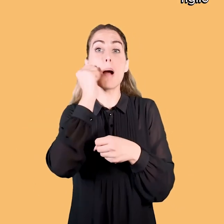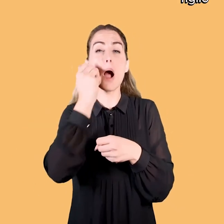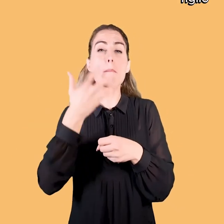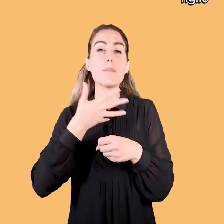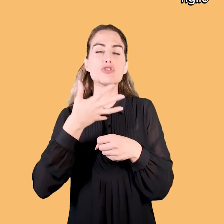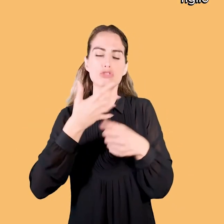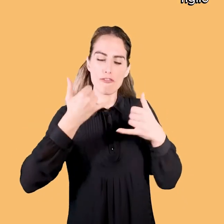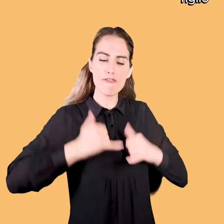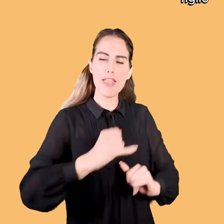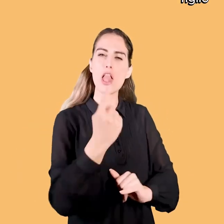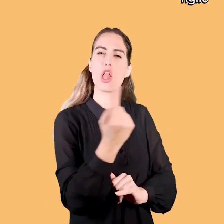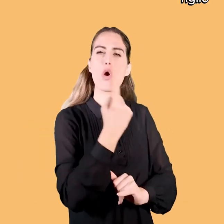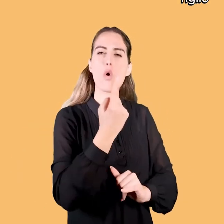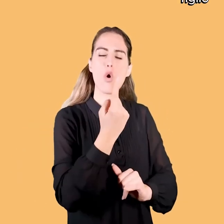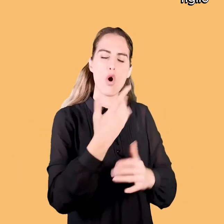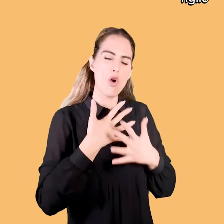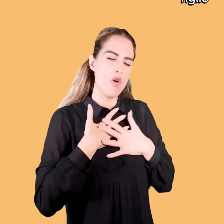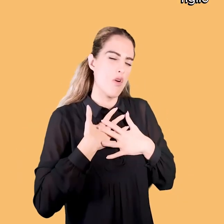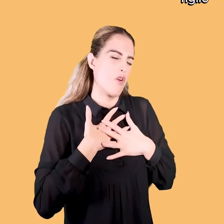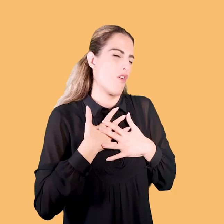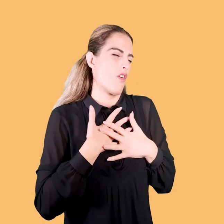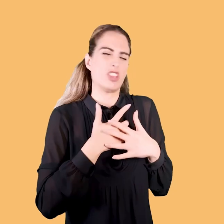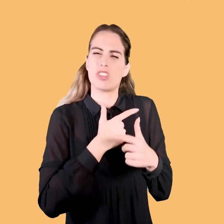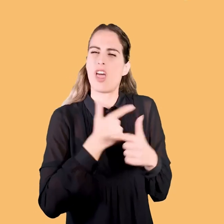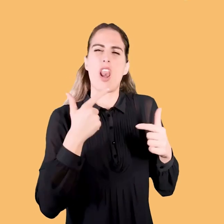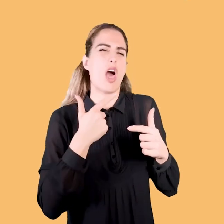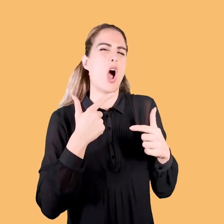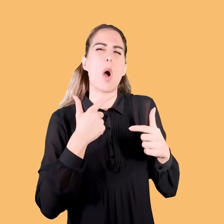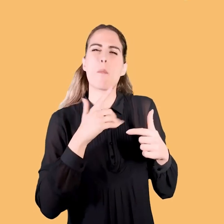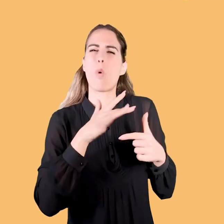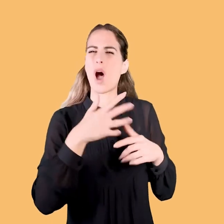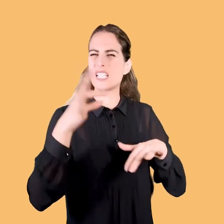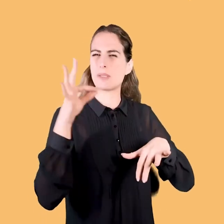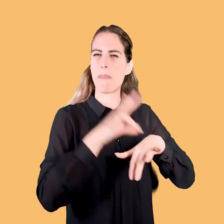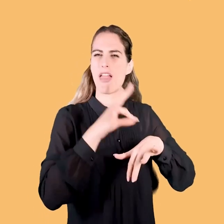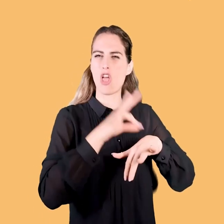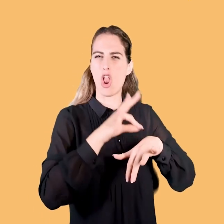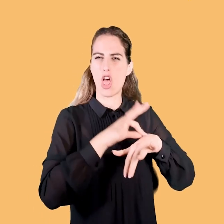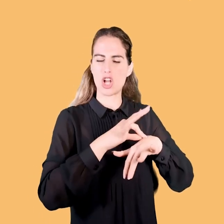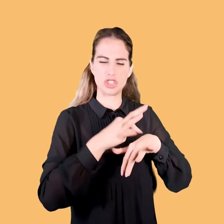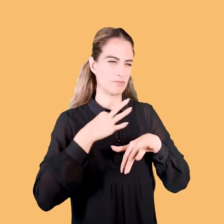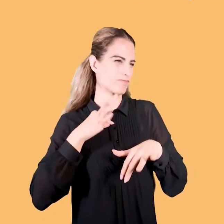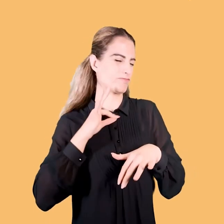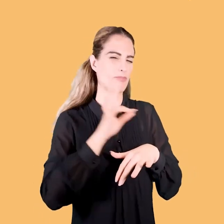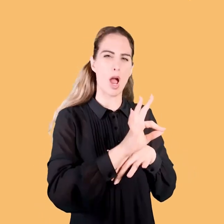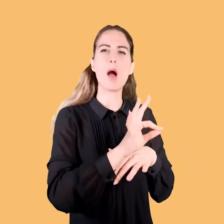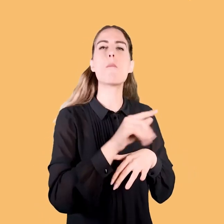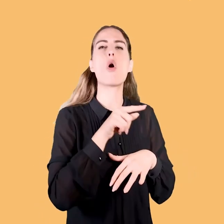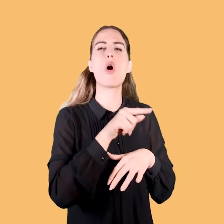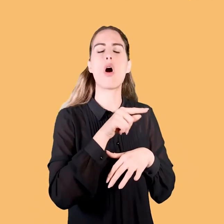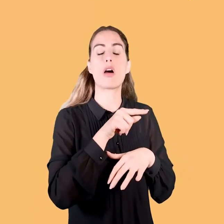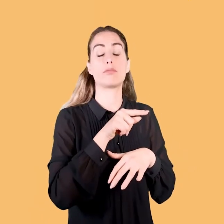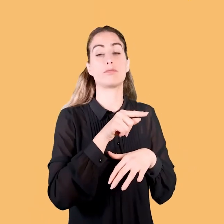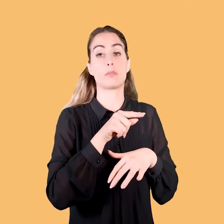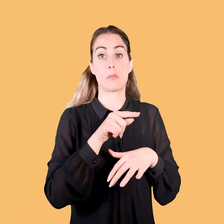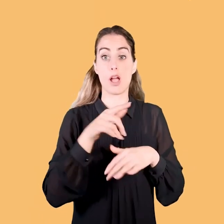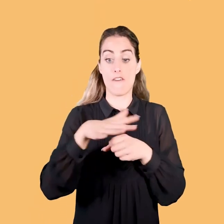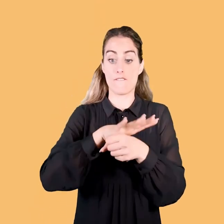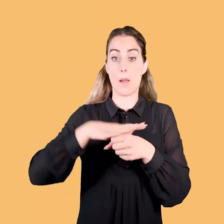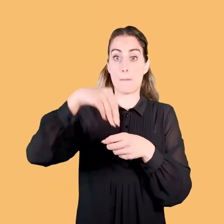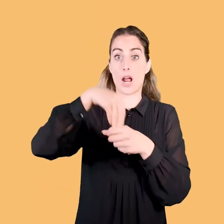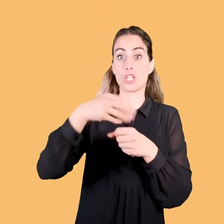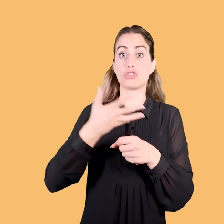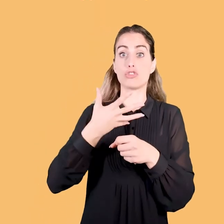quasi patologicamente innamorata di suo figlio, un marito interpretato da me,